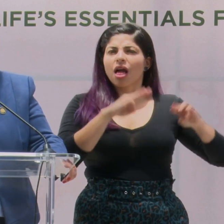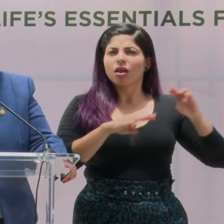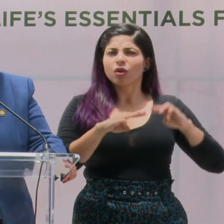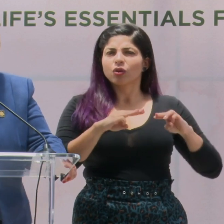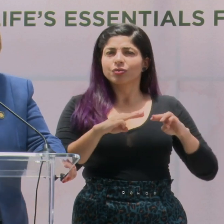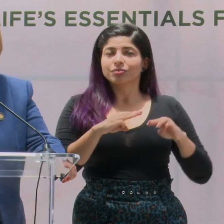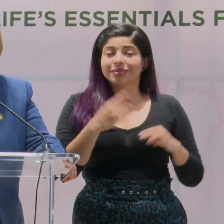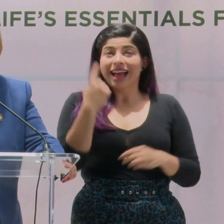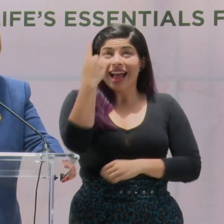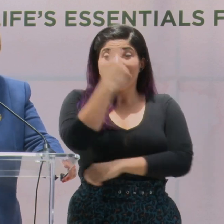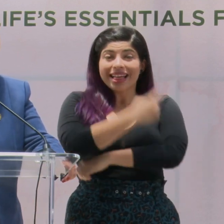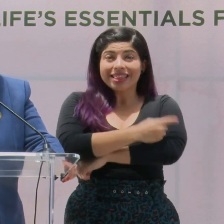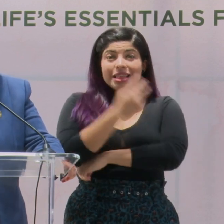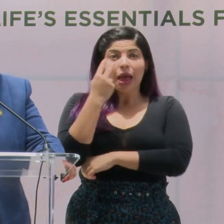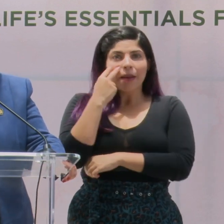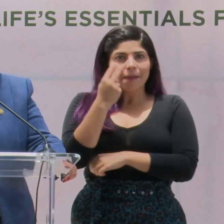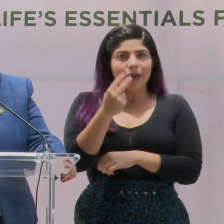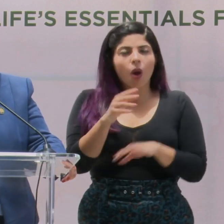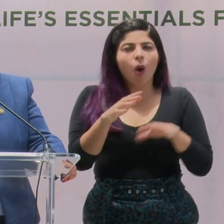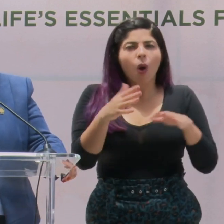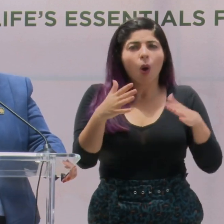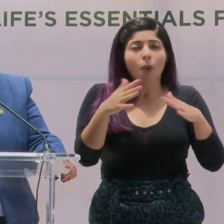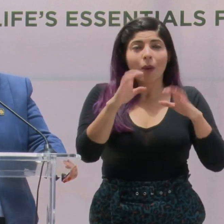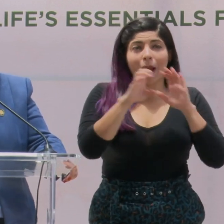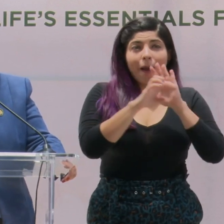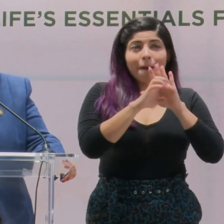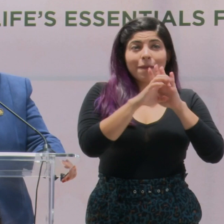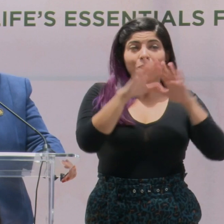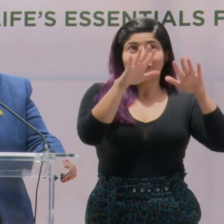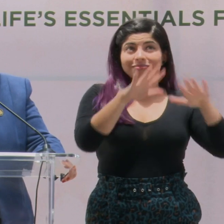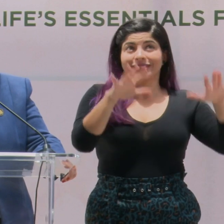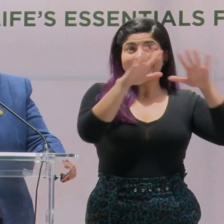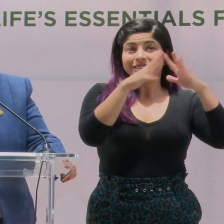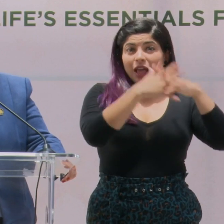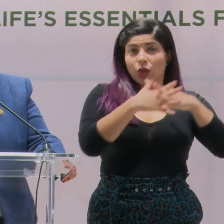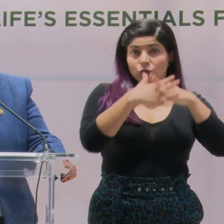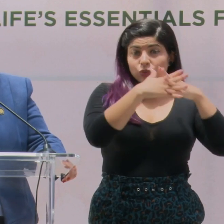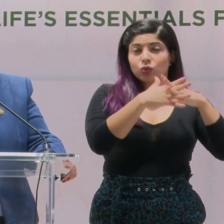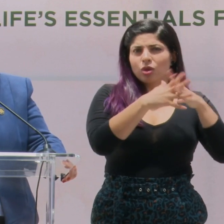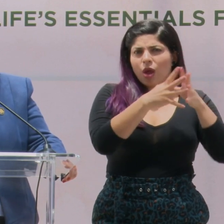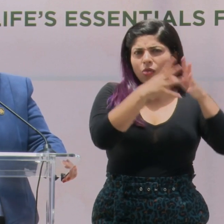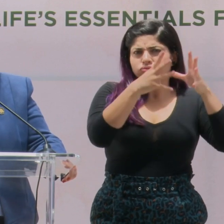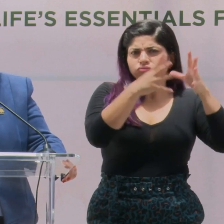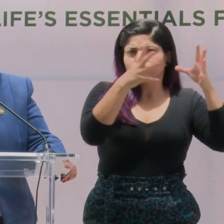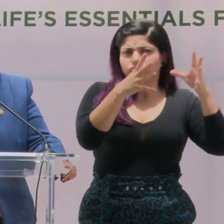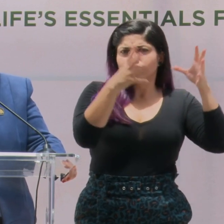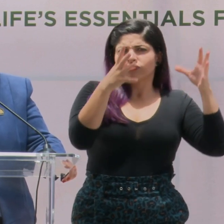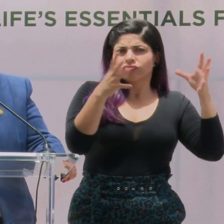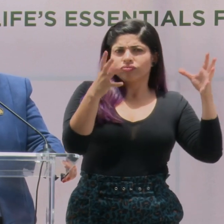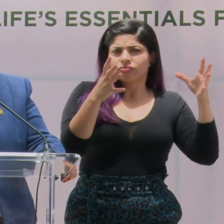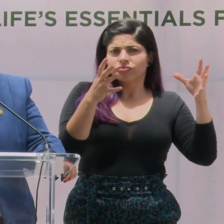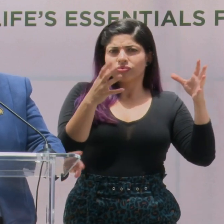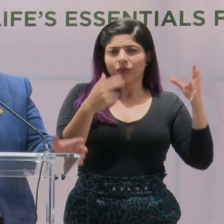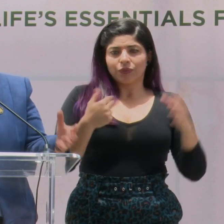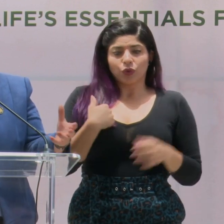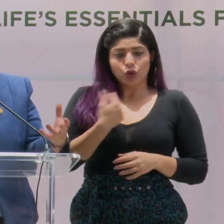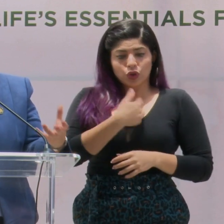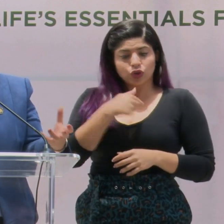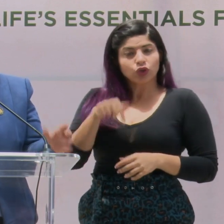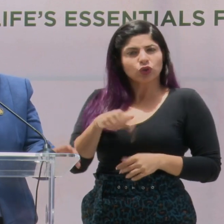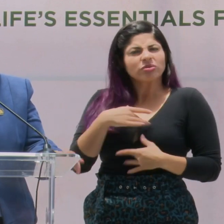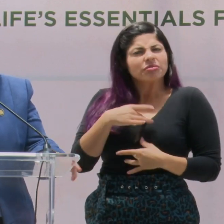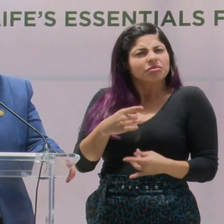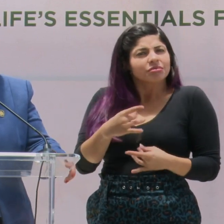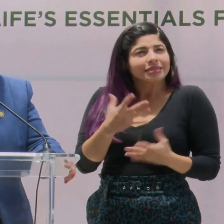Cada día vemos cómo el mercado de Estados Unidos sigue creciendo, y nosotros, el